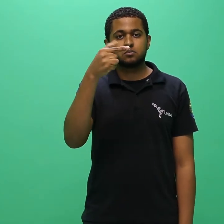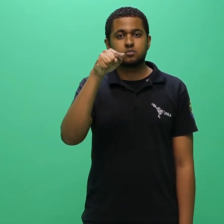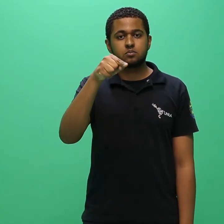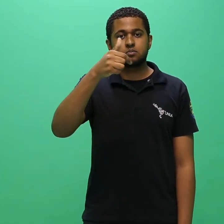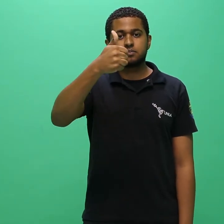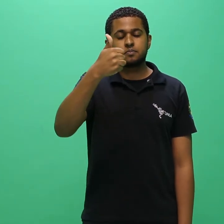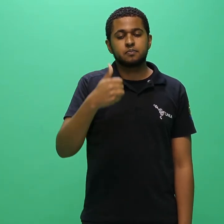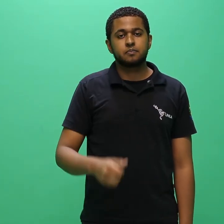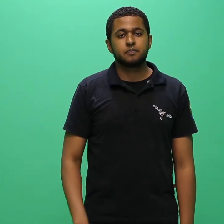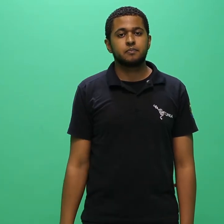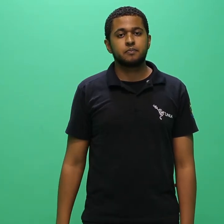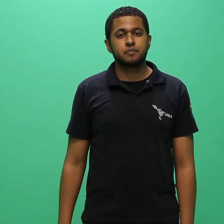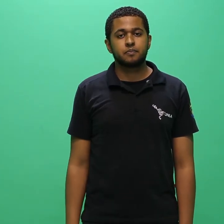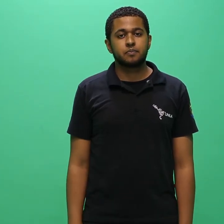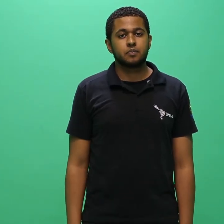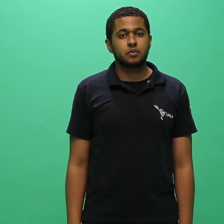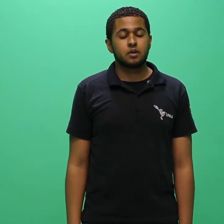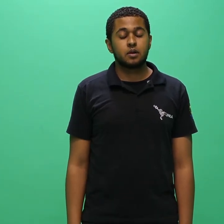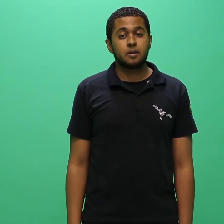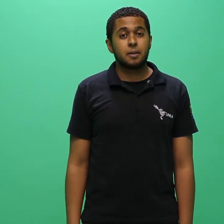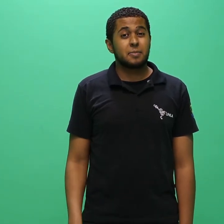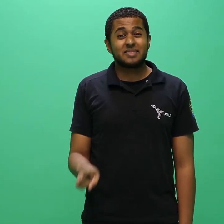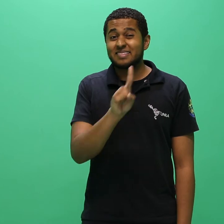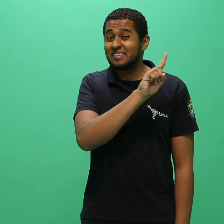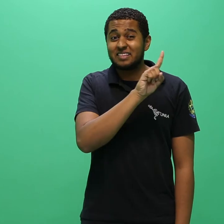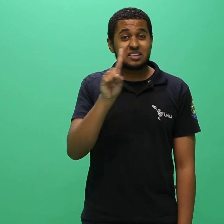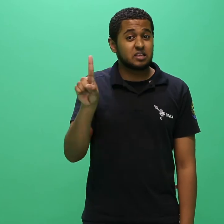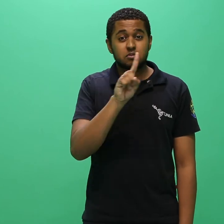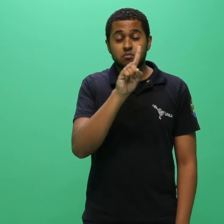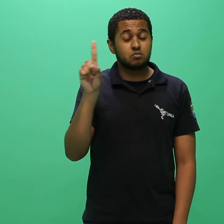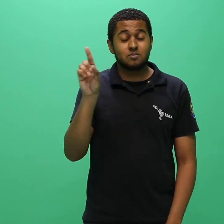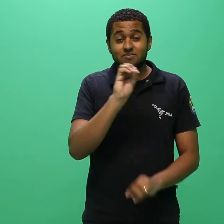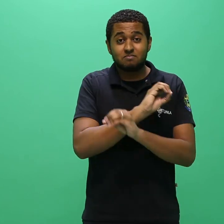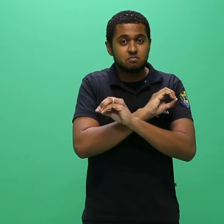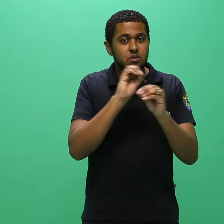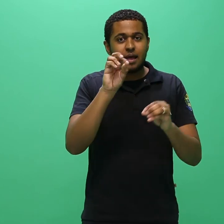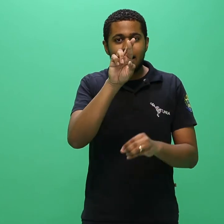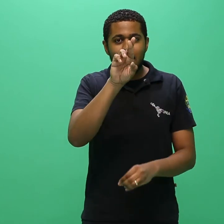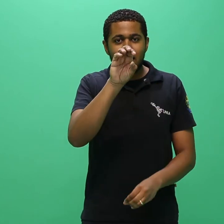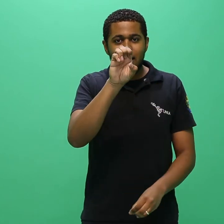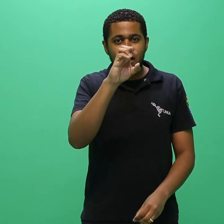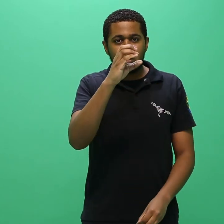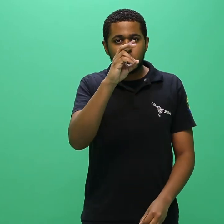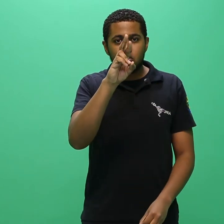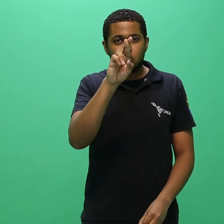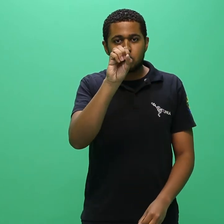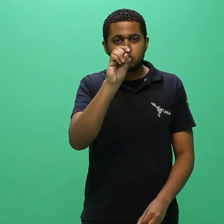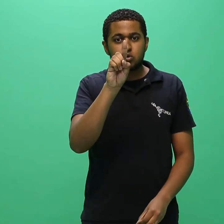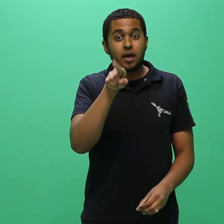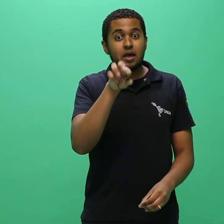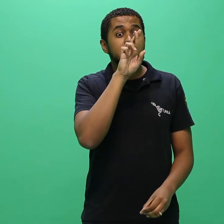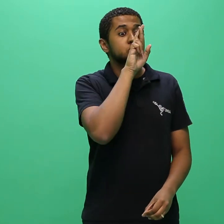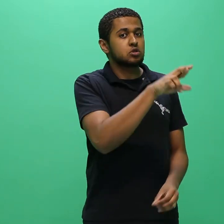nenhuma hipótese, interposição de recurso em face do resultado final do processo seletivo.